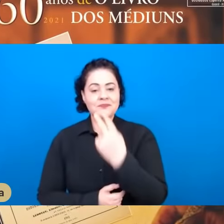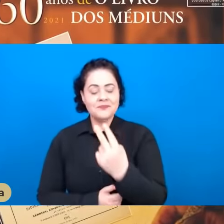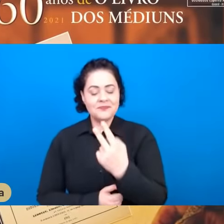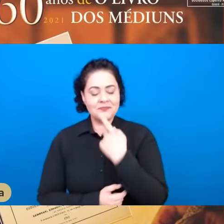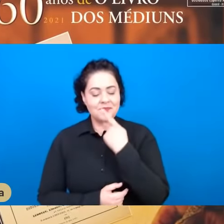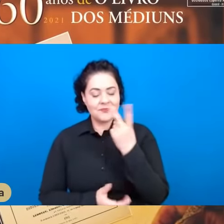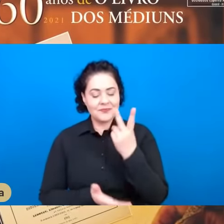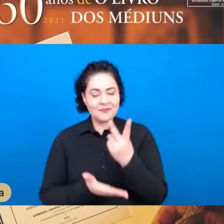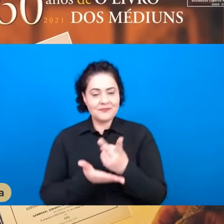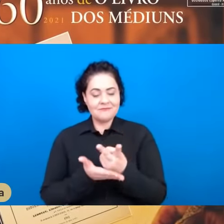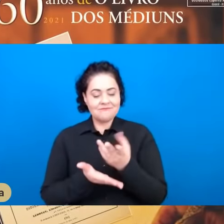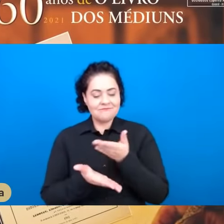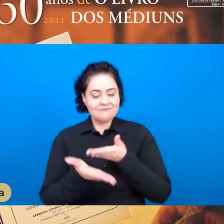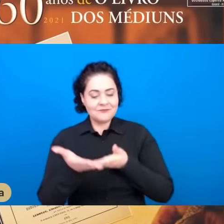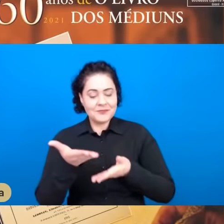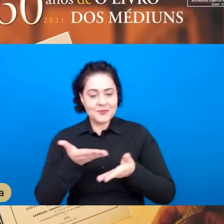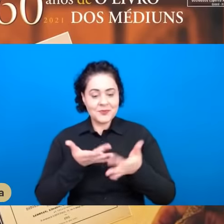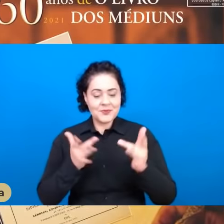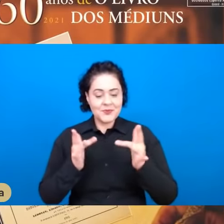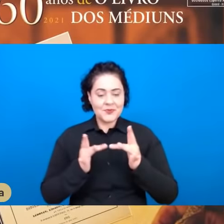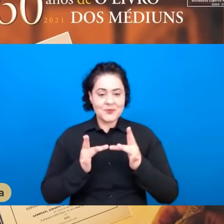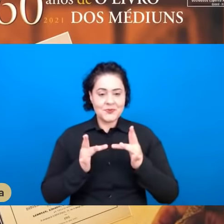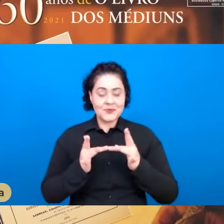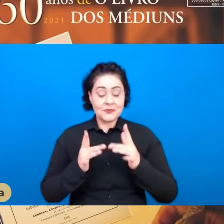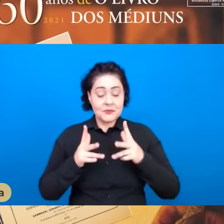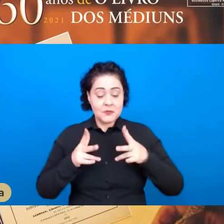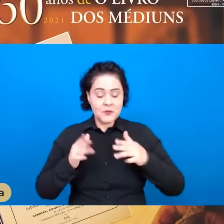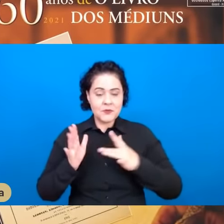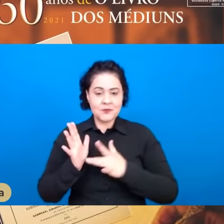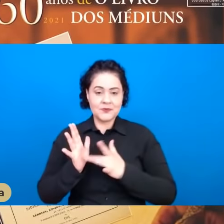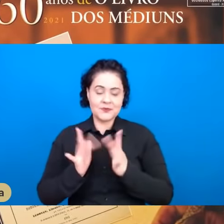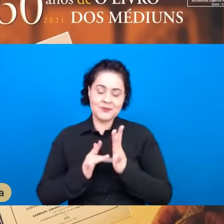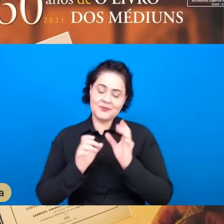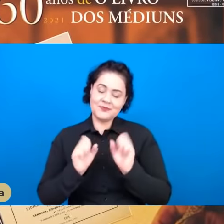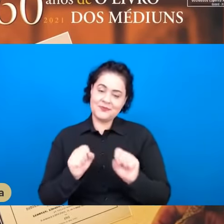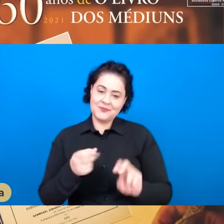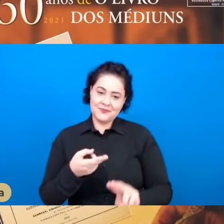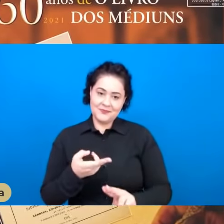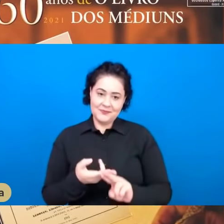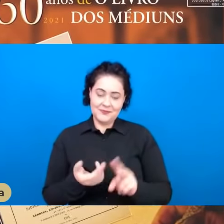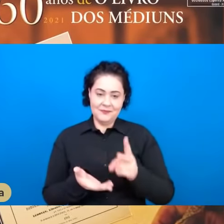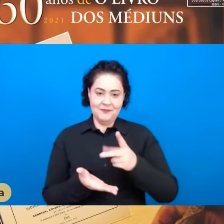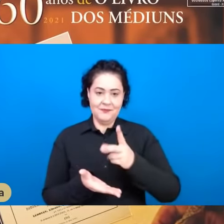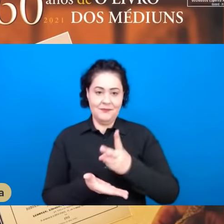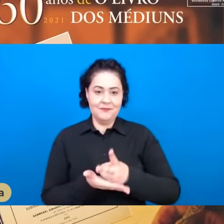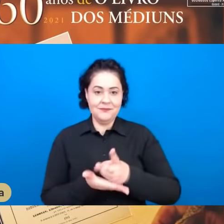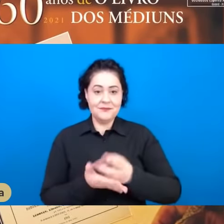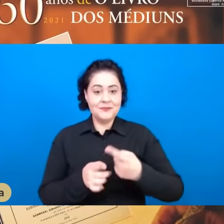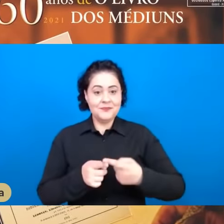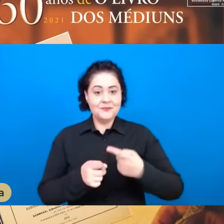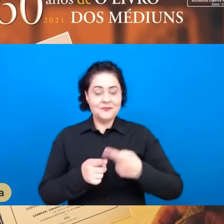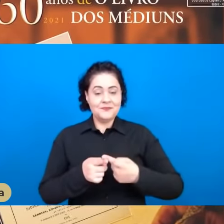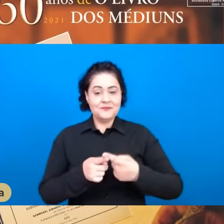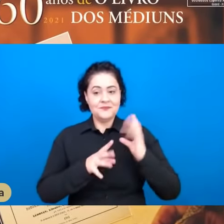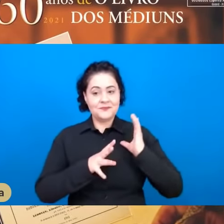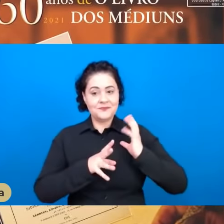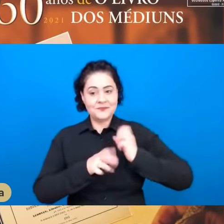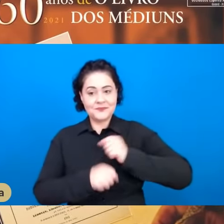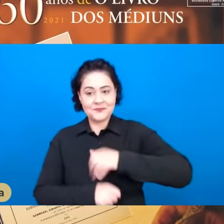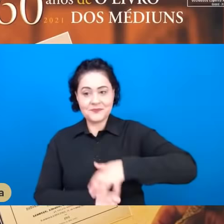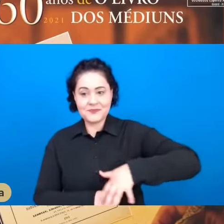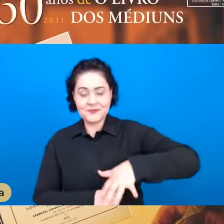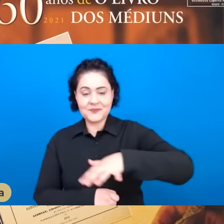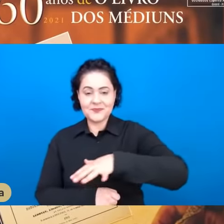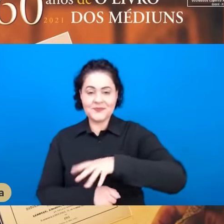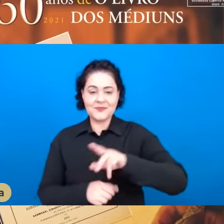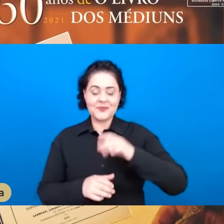intermediários, os quais Jesus poderá se utilizar para espraiar por todo mundo o